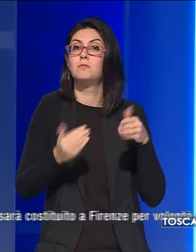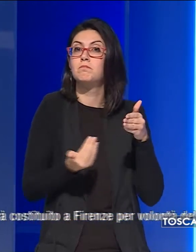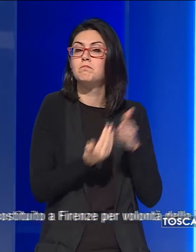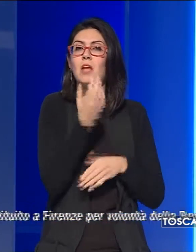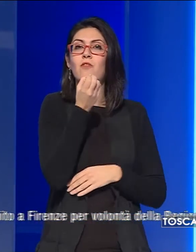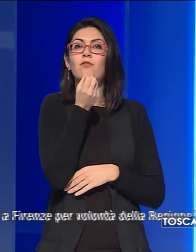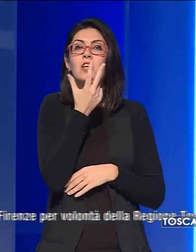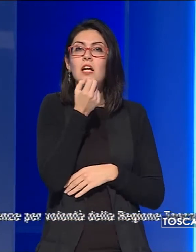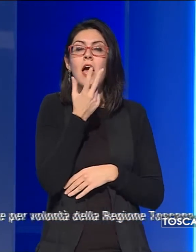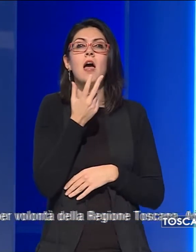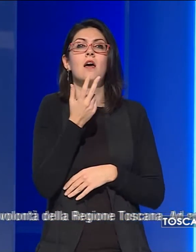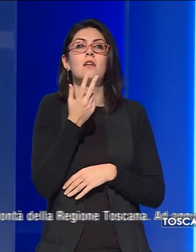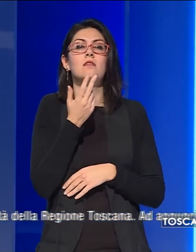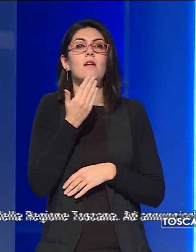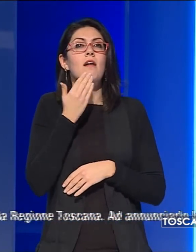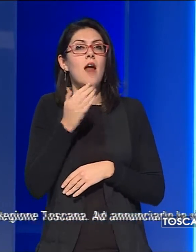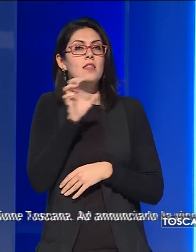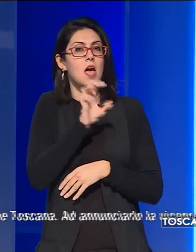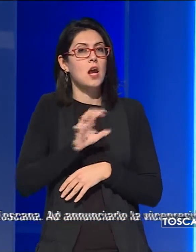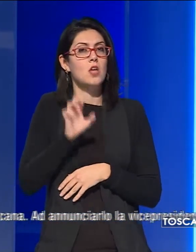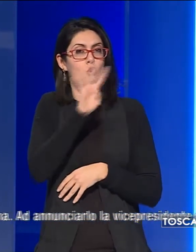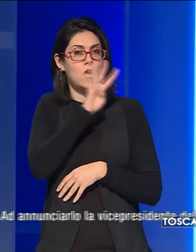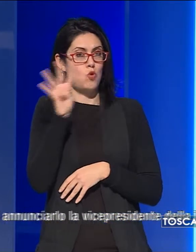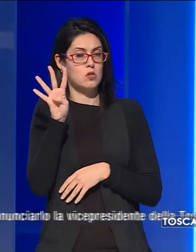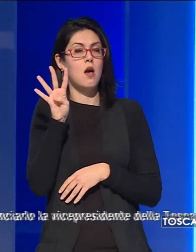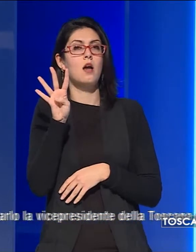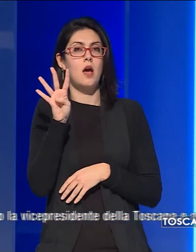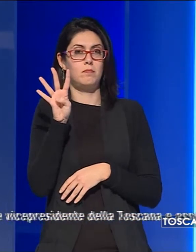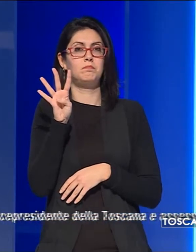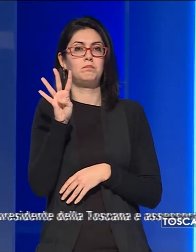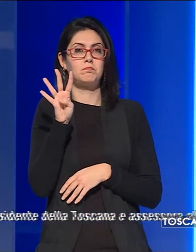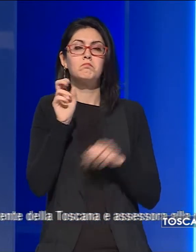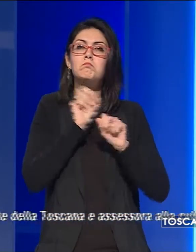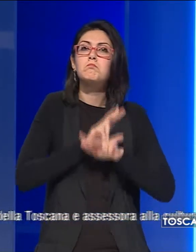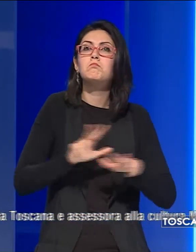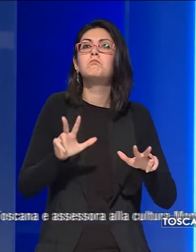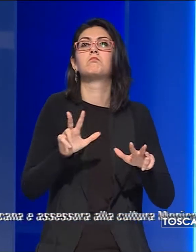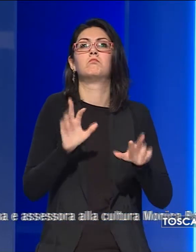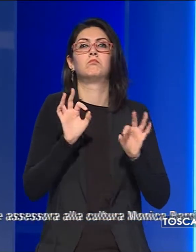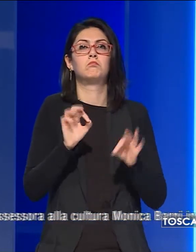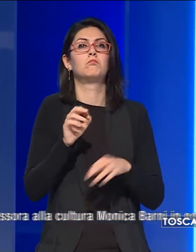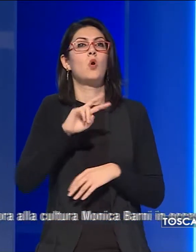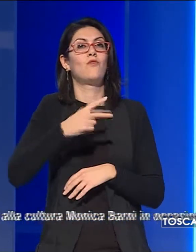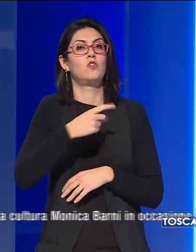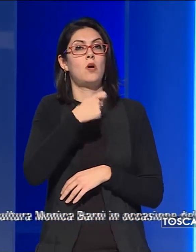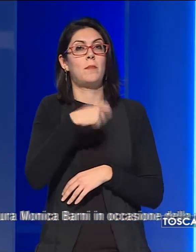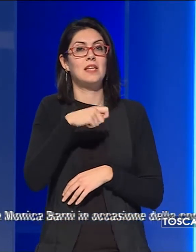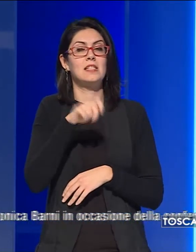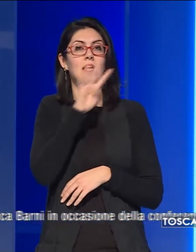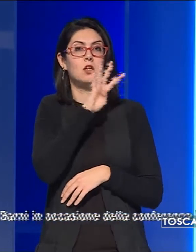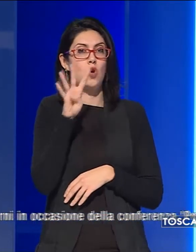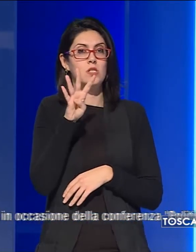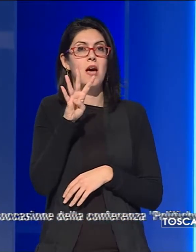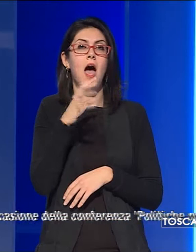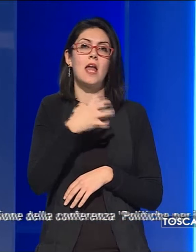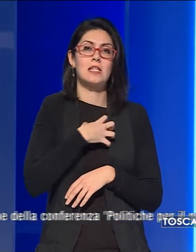Firenze per volontà della Regione Toscana. Ad annunciarlo, la vicepresidente della Toscana e